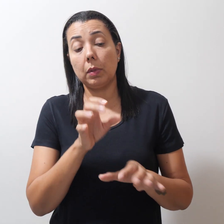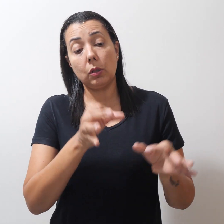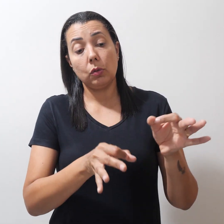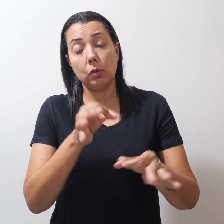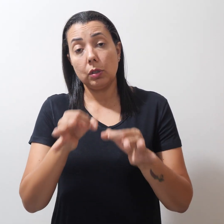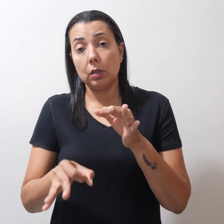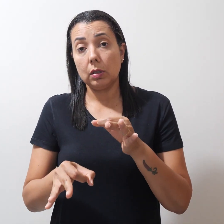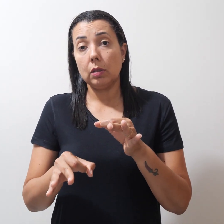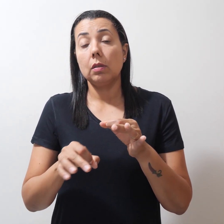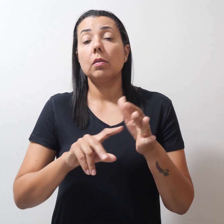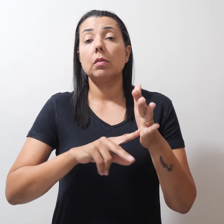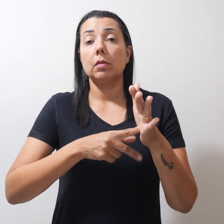Simpro.